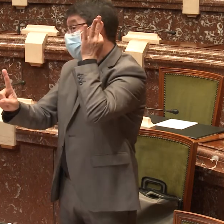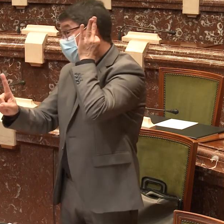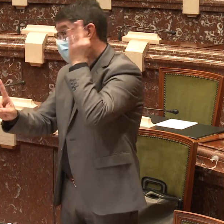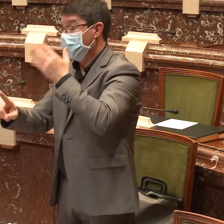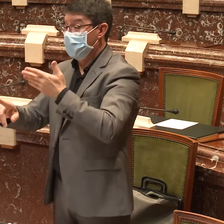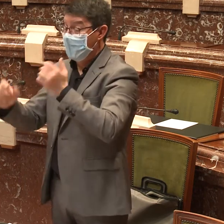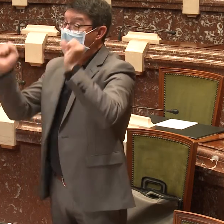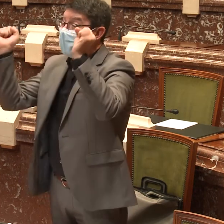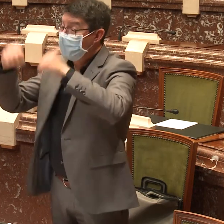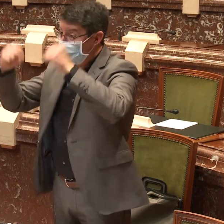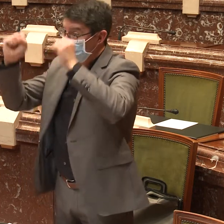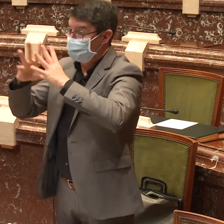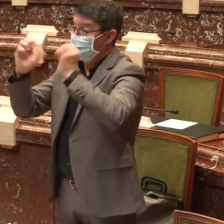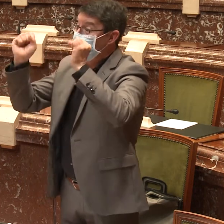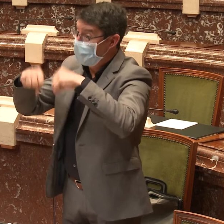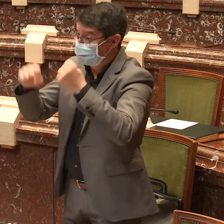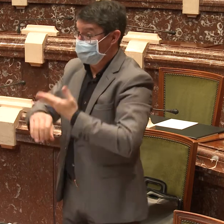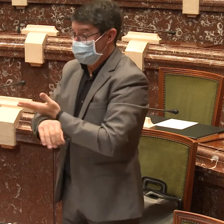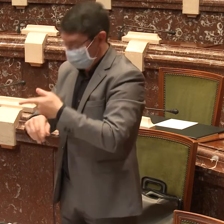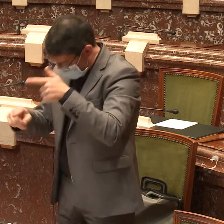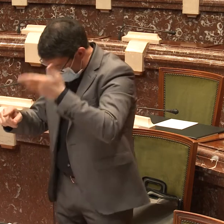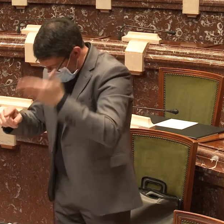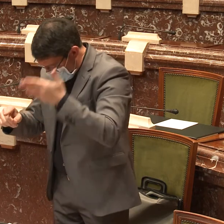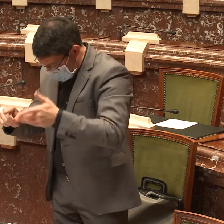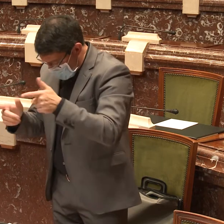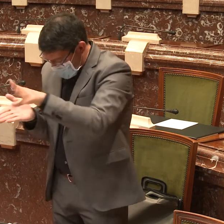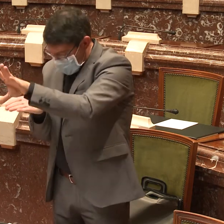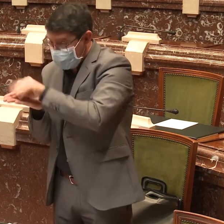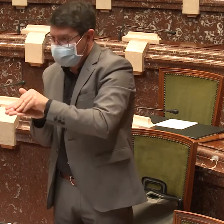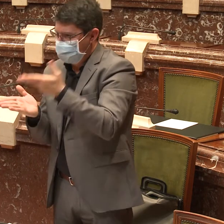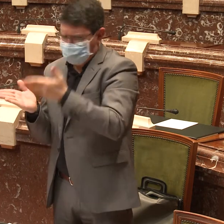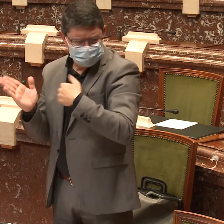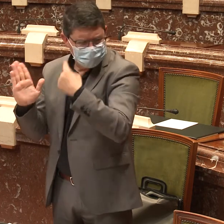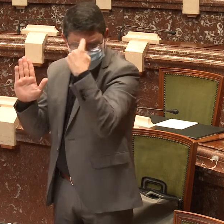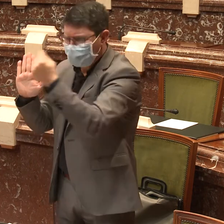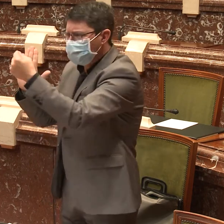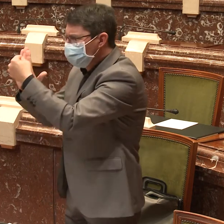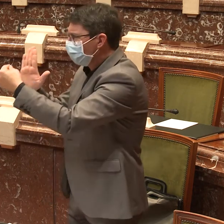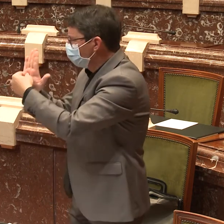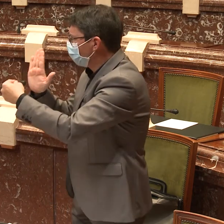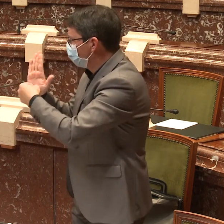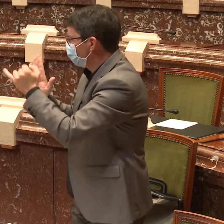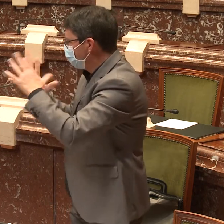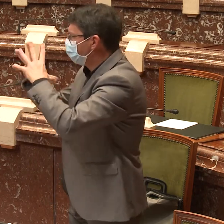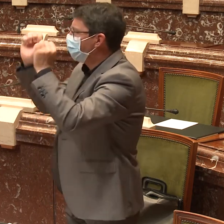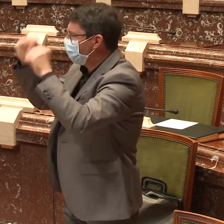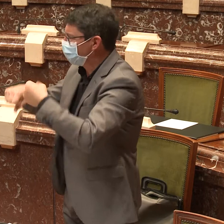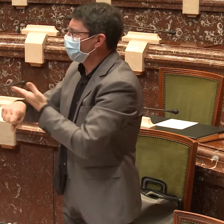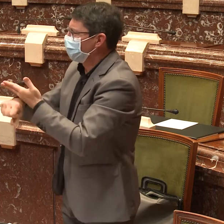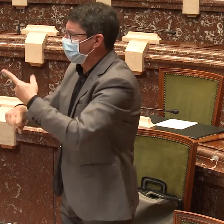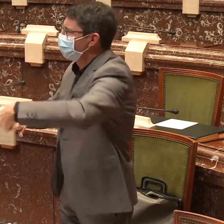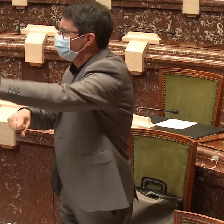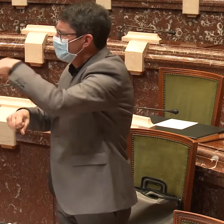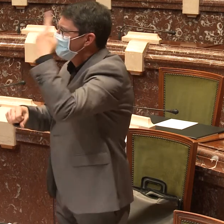Y, como decía, necesitamos profesionales formados y servicios específicos para la atención de las mujeres sordas víctimas de violencia de